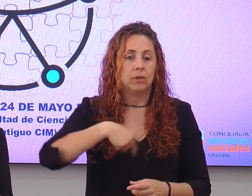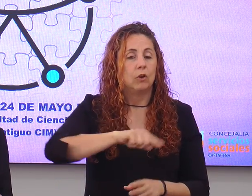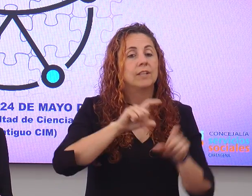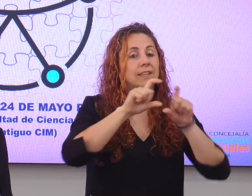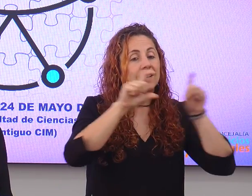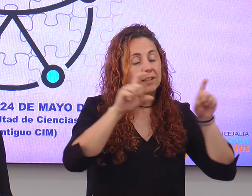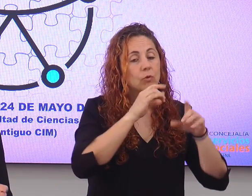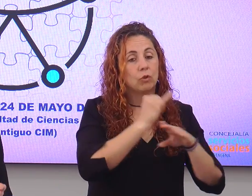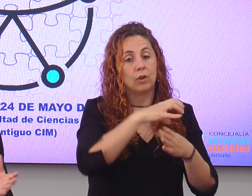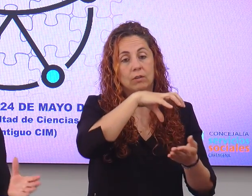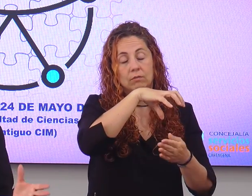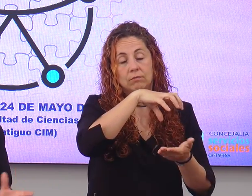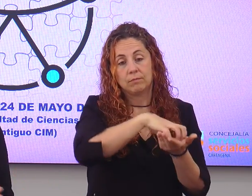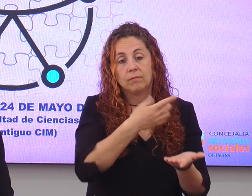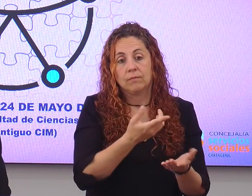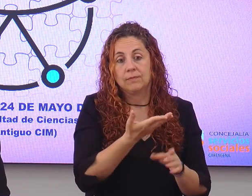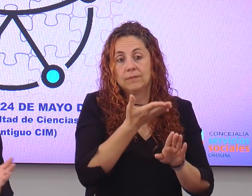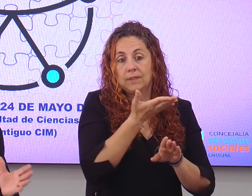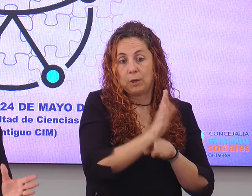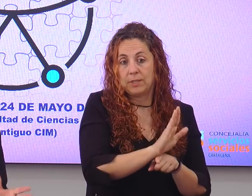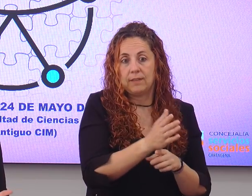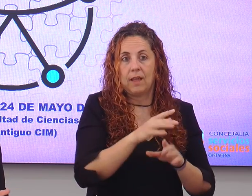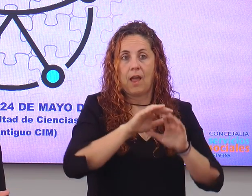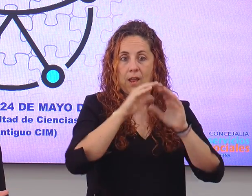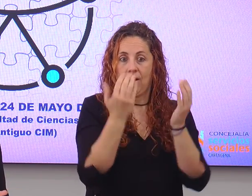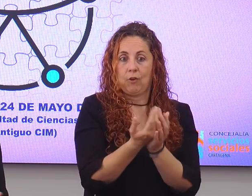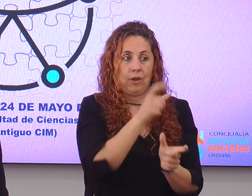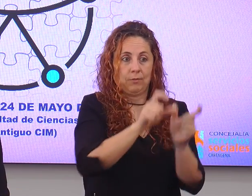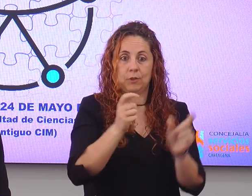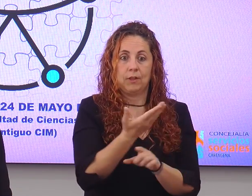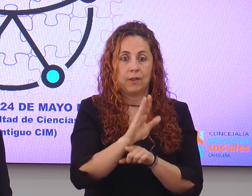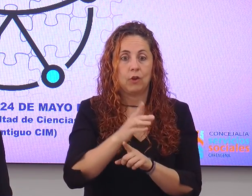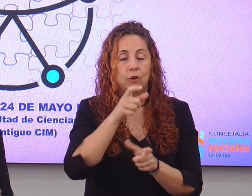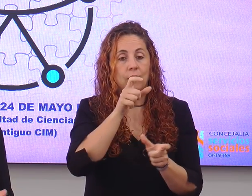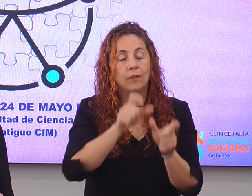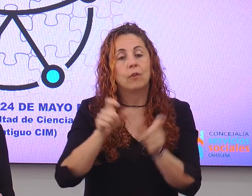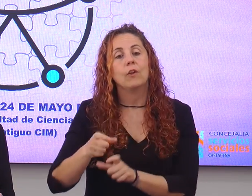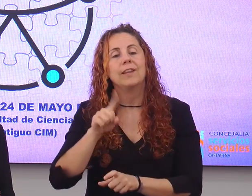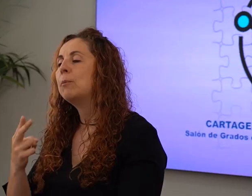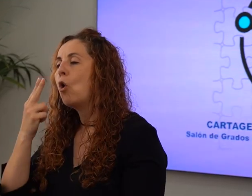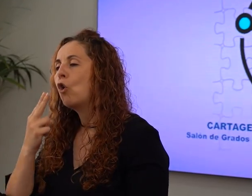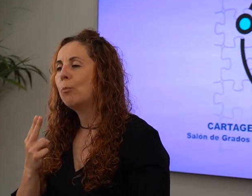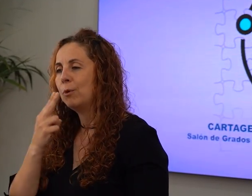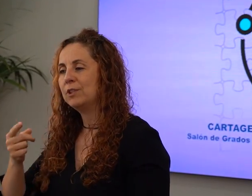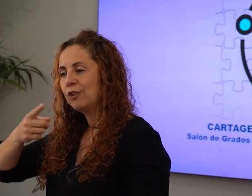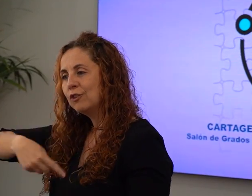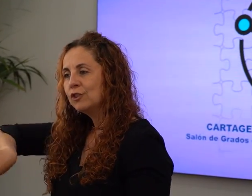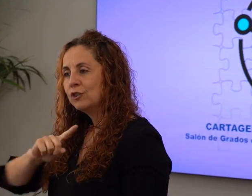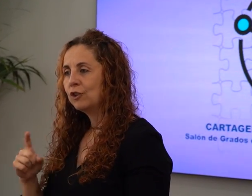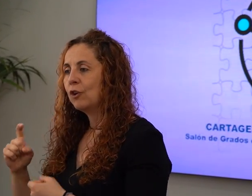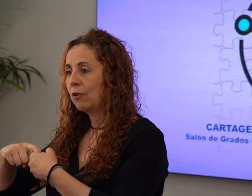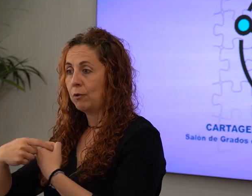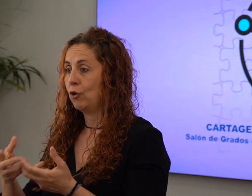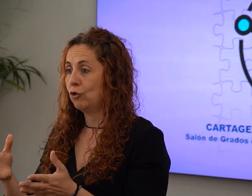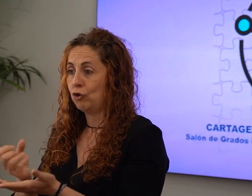las instituciones, que por otra parte representan a la totalidad de los ciudadanos, y un compromiso del que formamos parte toda